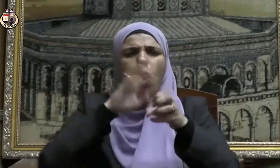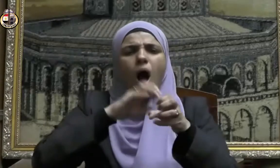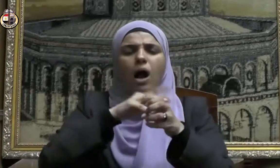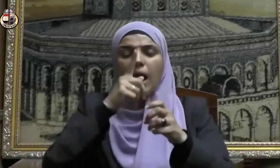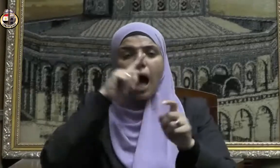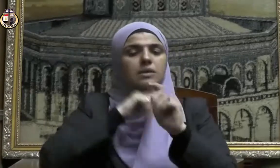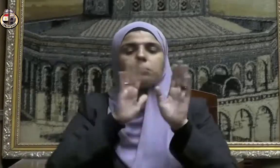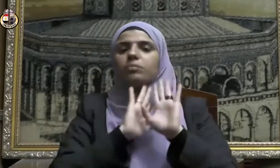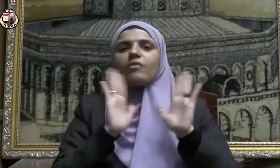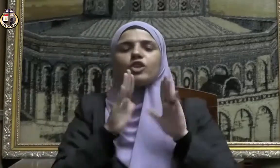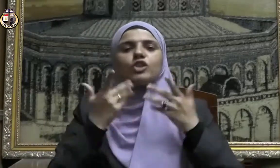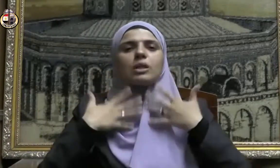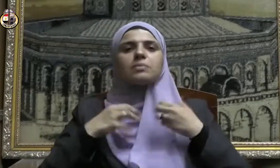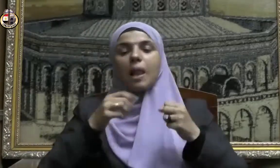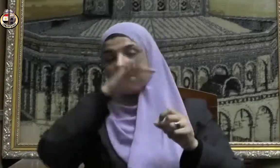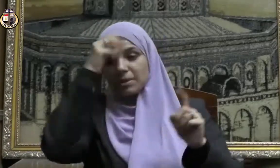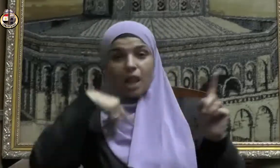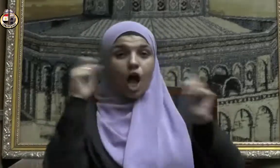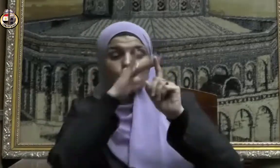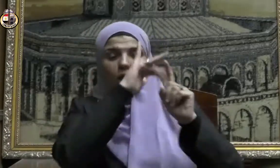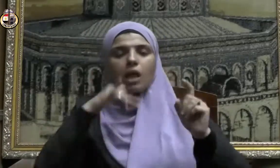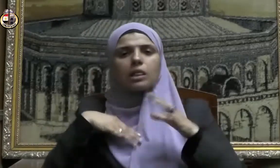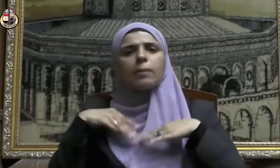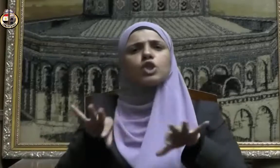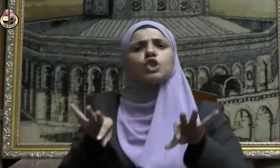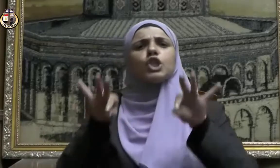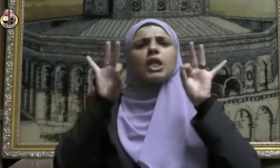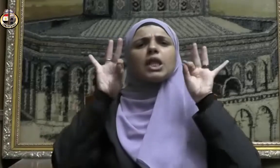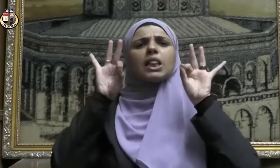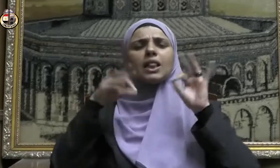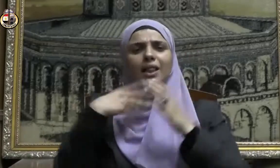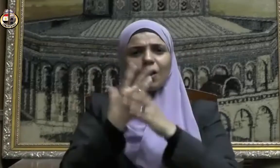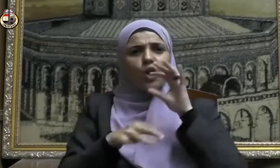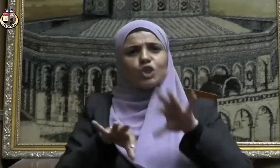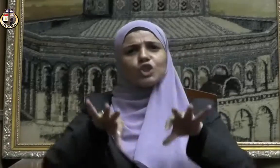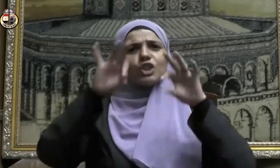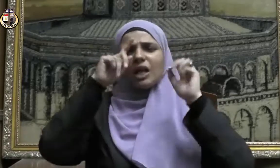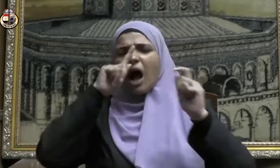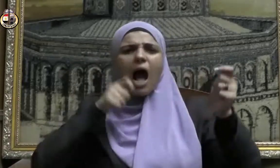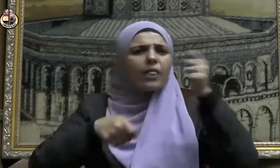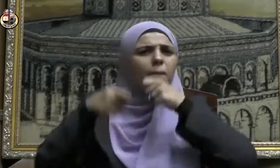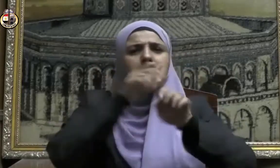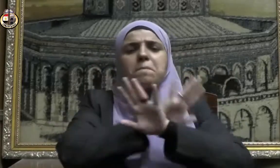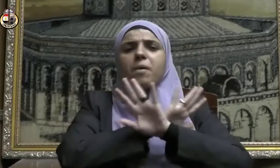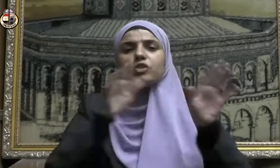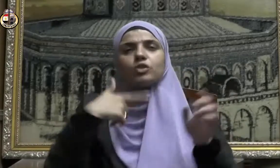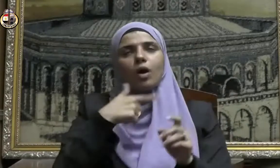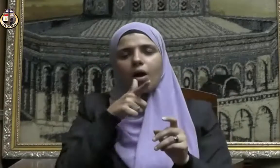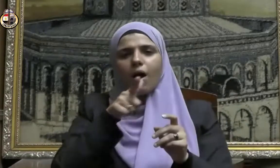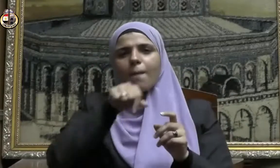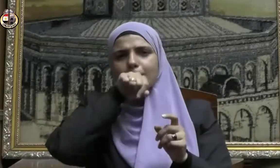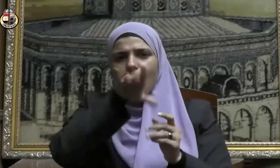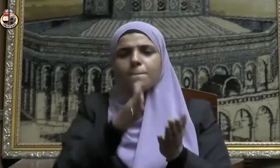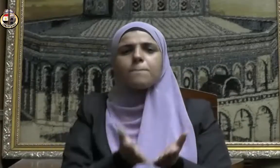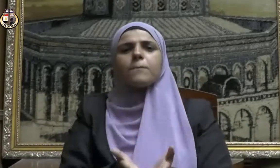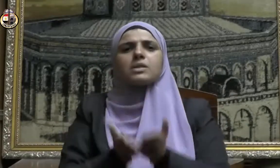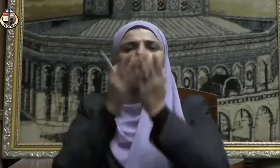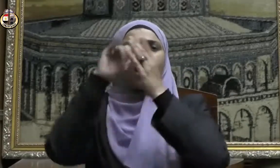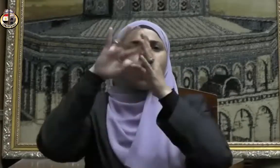عودته من فريضة الحج وقد أخبرنا نبينا صلى الله عليه وسلم